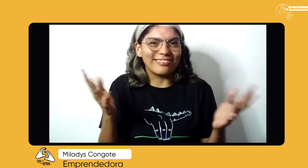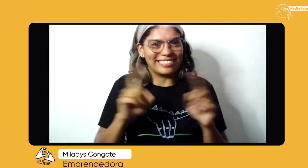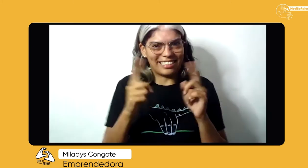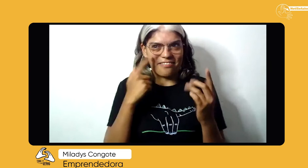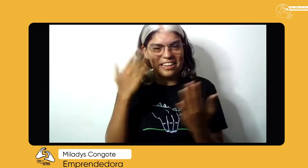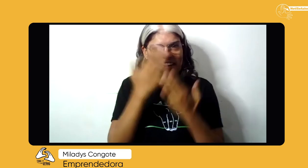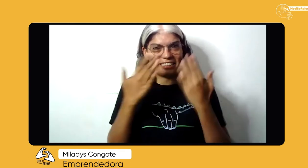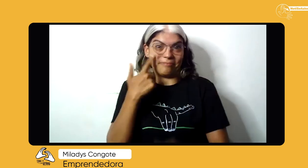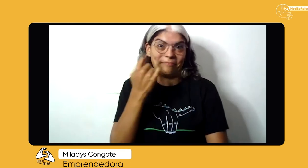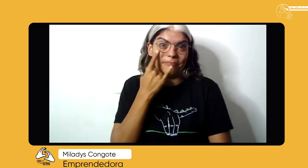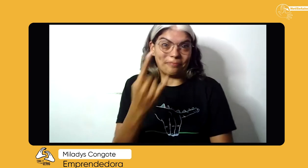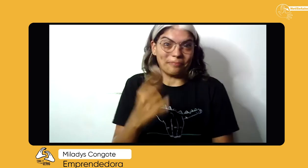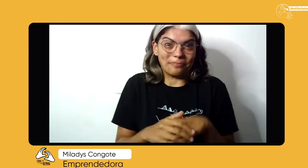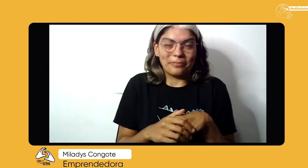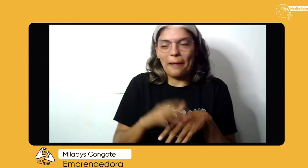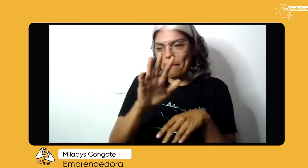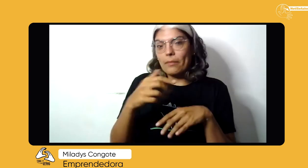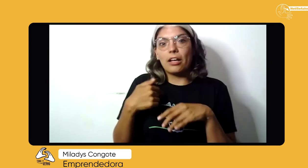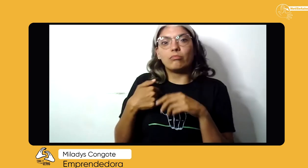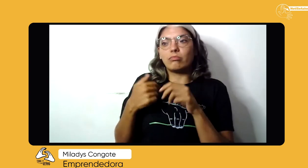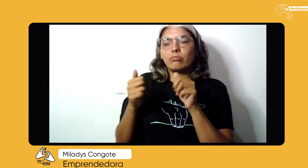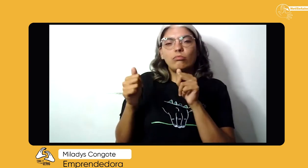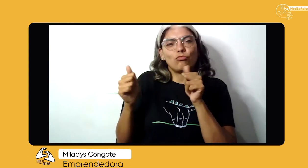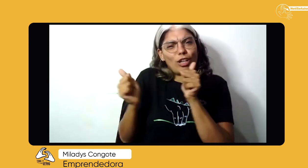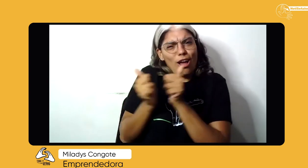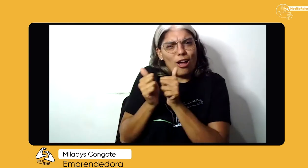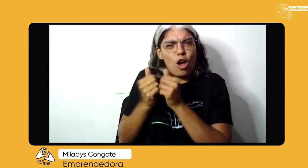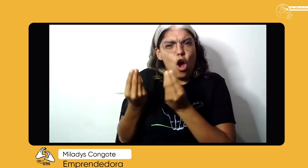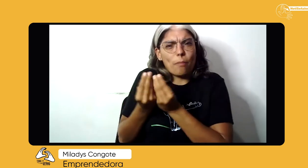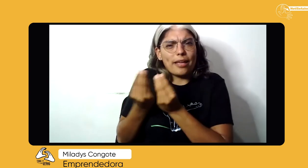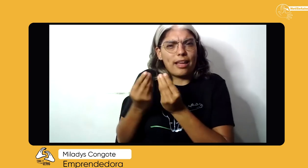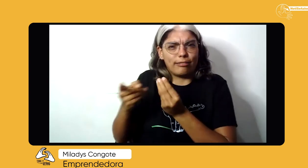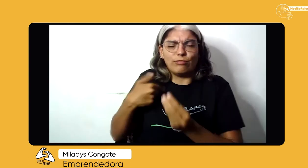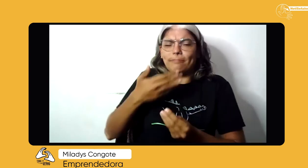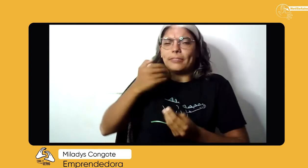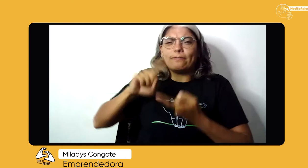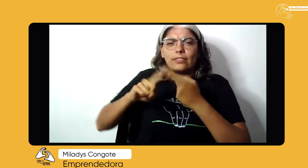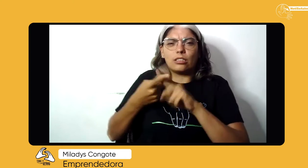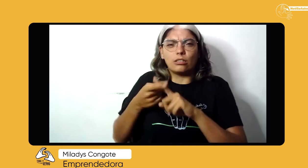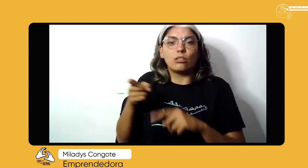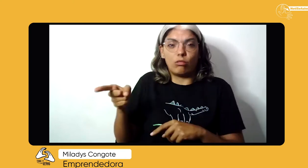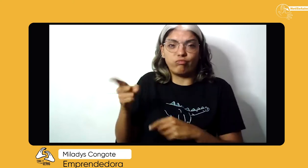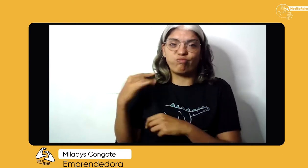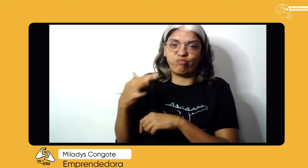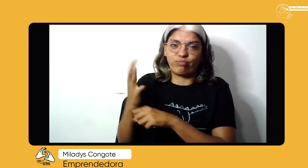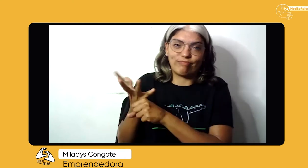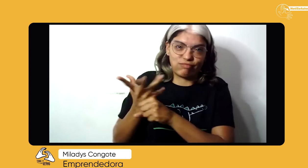interesa la lengua de señas, para los sordos es algo que, bueno, ya lo sabemos, y pues sí, hay algunas cosas, pero pues es algo